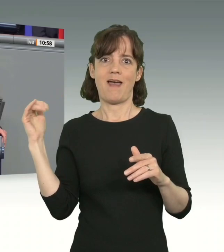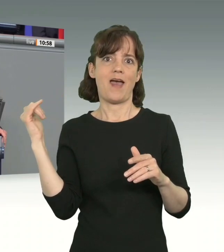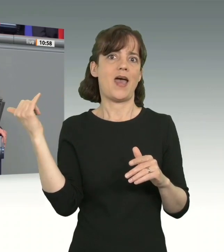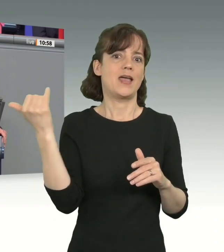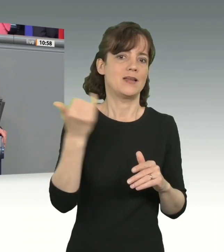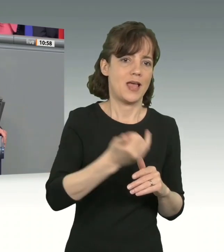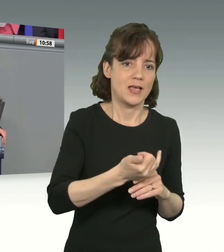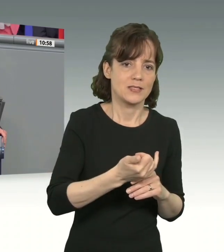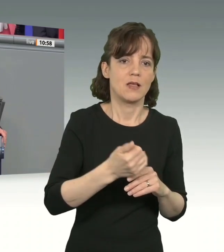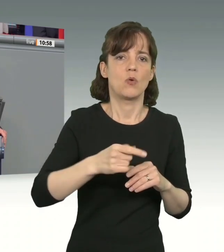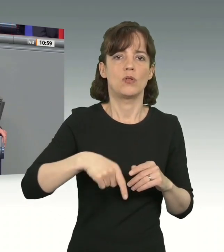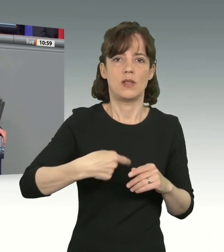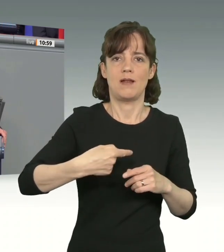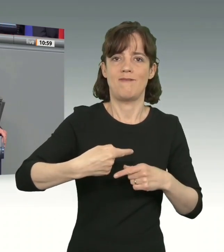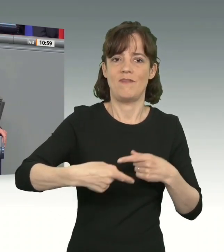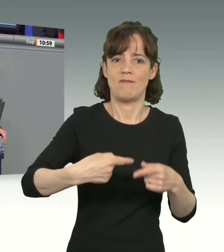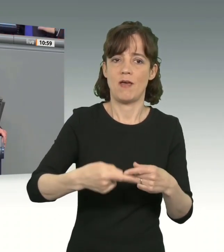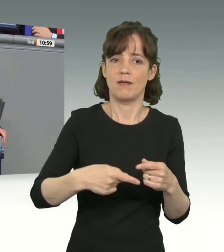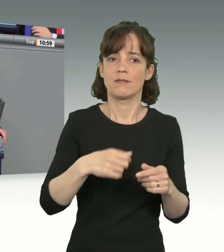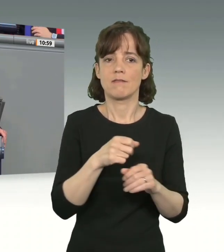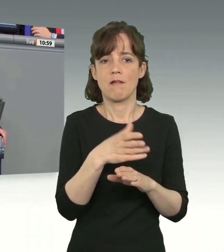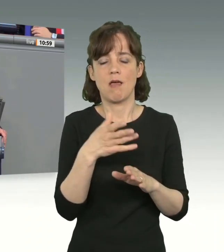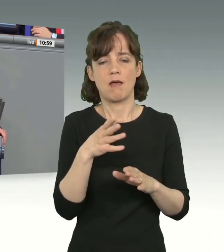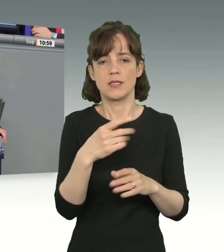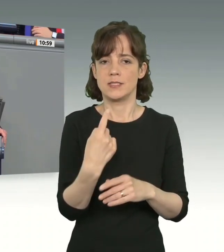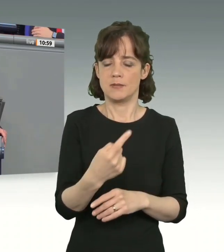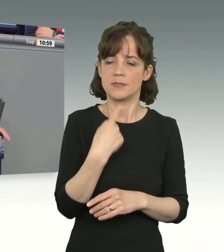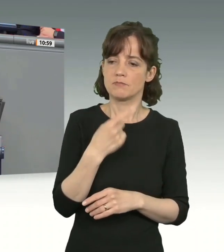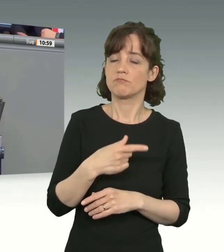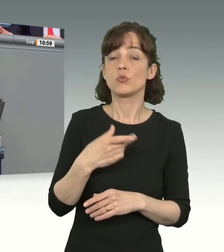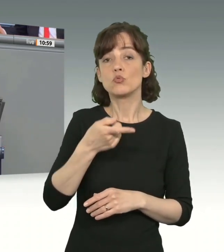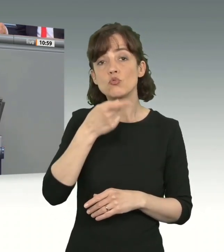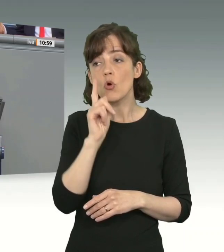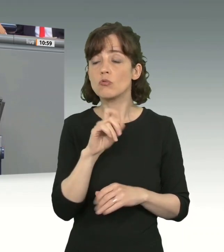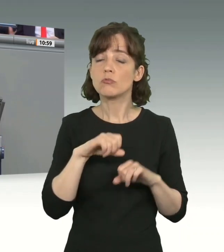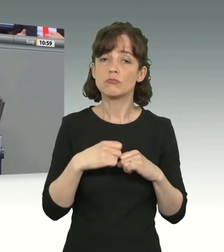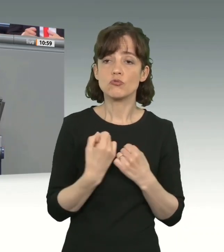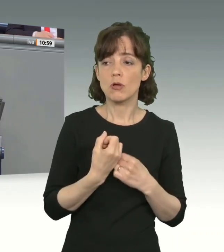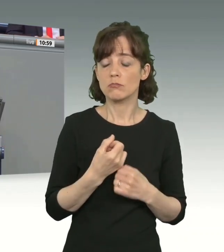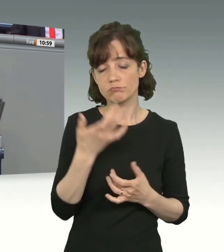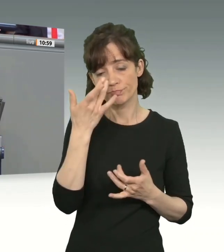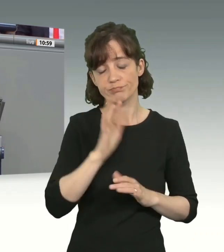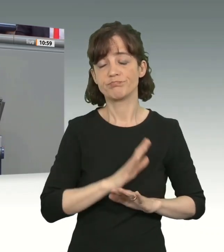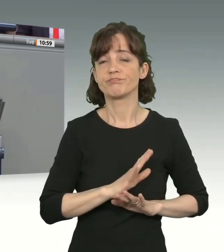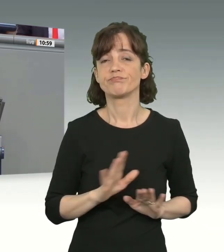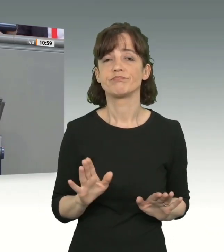im nachfolgenden Verfahren klar zu erkennen geben, dass sie den Rechtsstaat Deutschland nicht anerkennen. Diese Personen haben bei